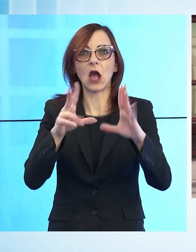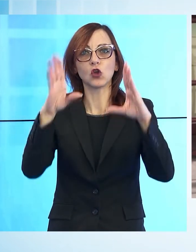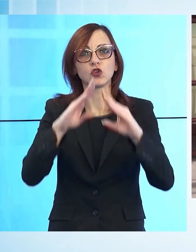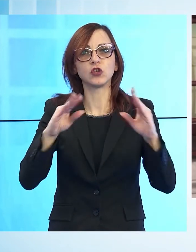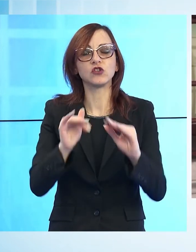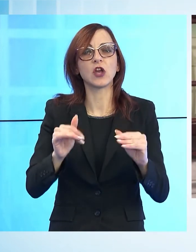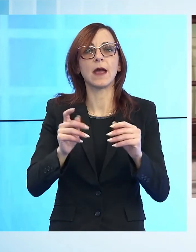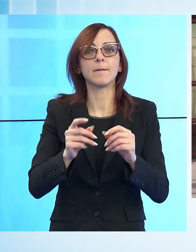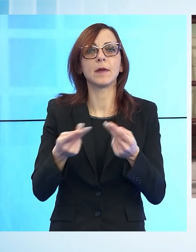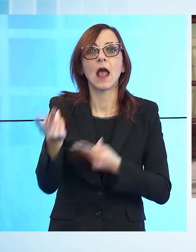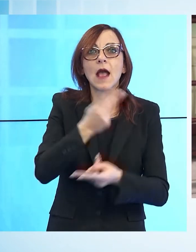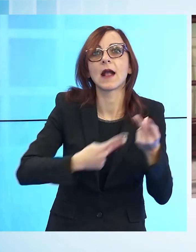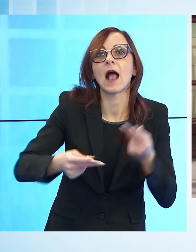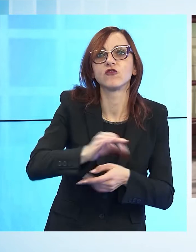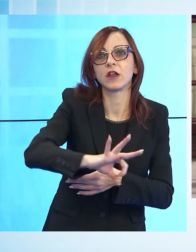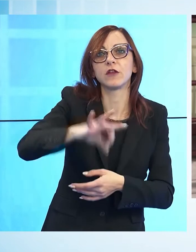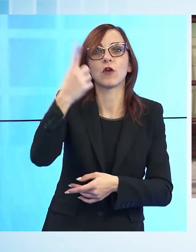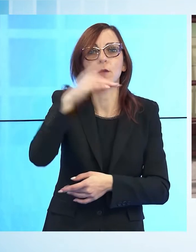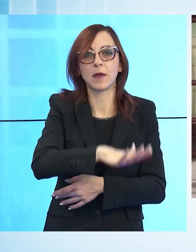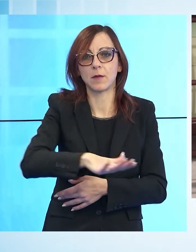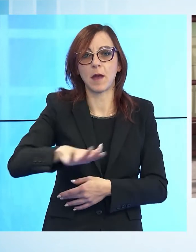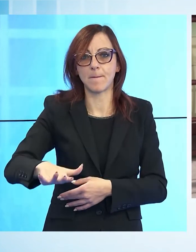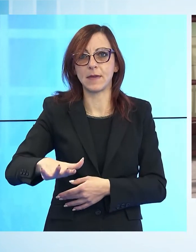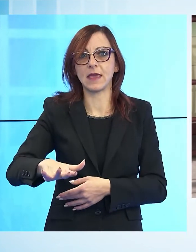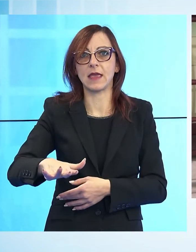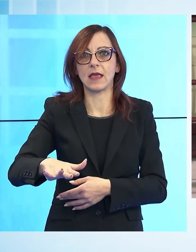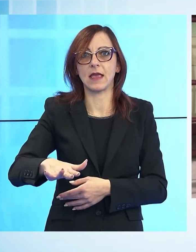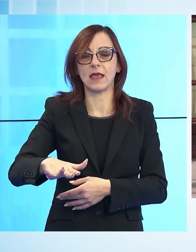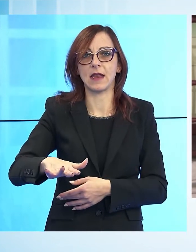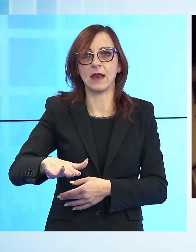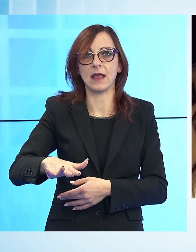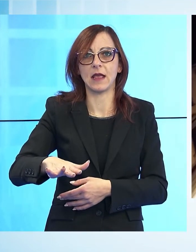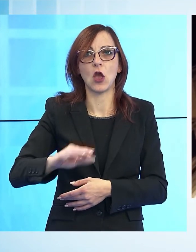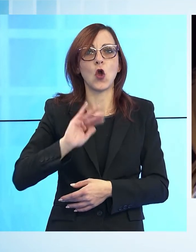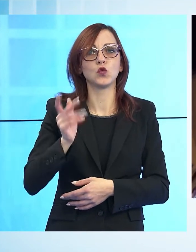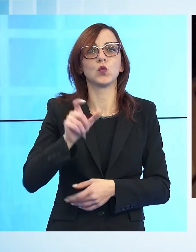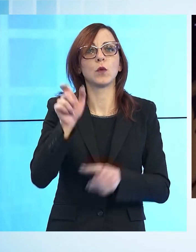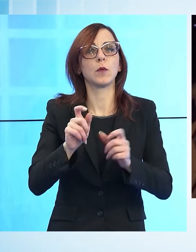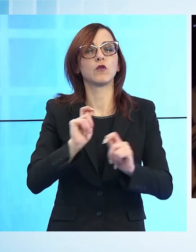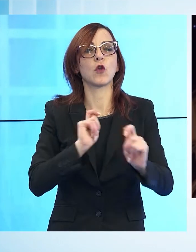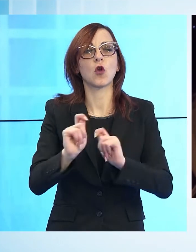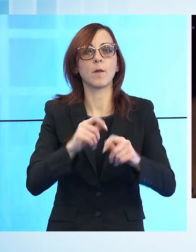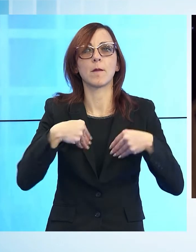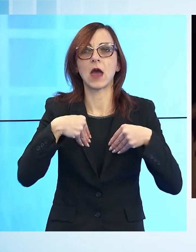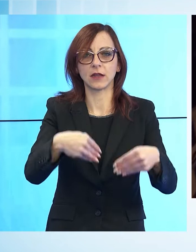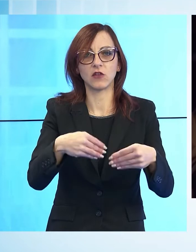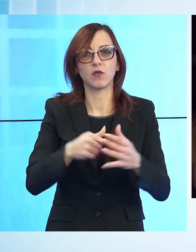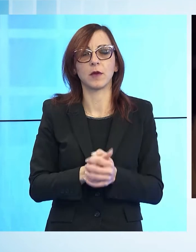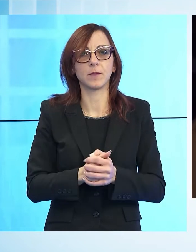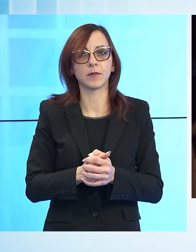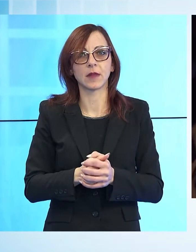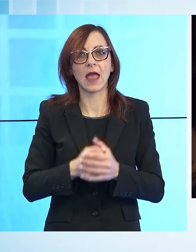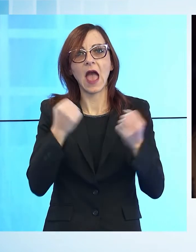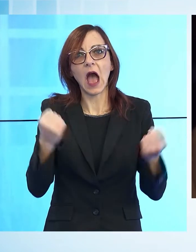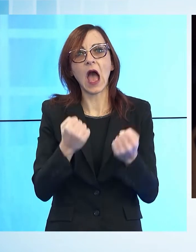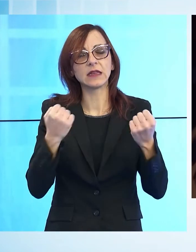caccia al tesoro nel villaggio degli Elfi dove tutti i commercianti si renderanno partecipi. Gli eventi saranno tanti,